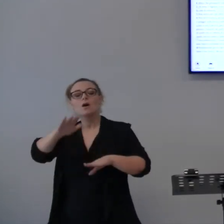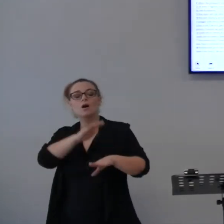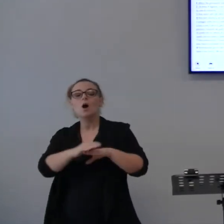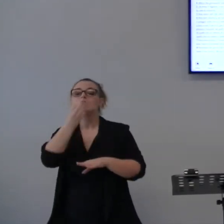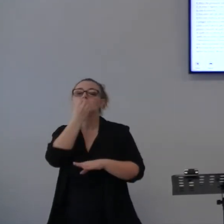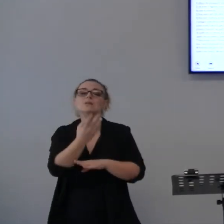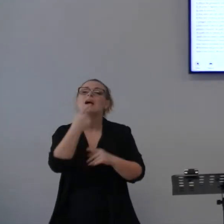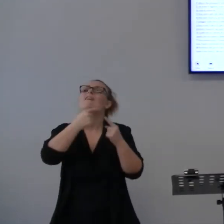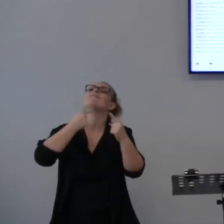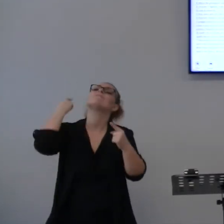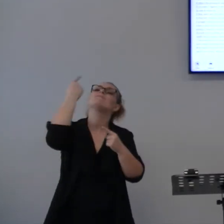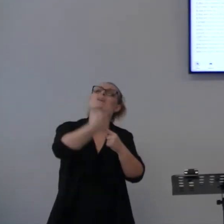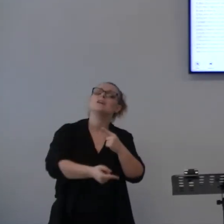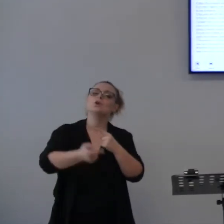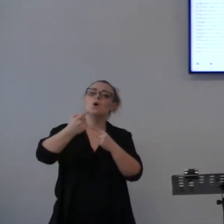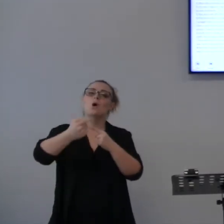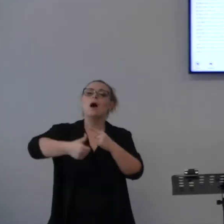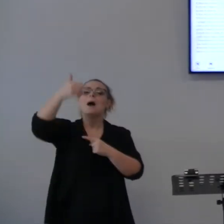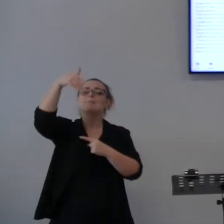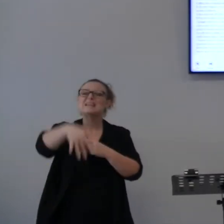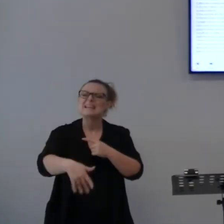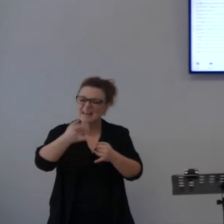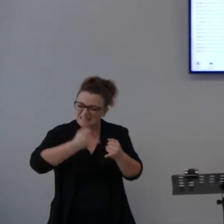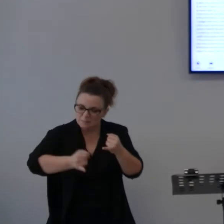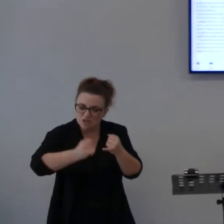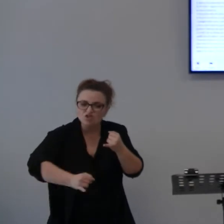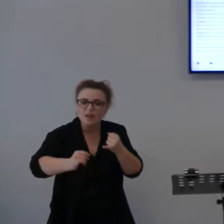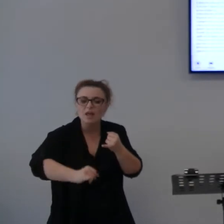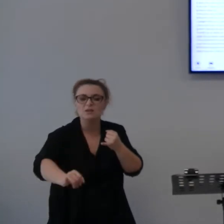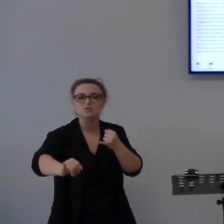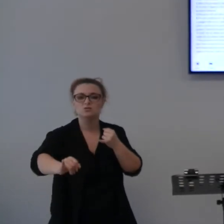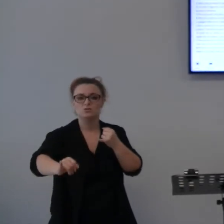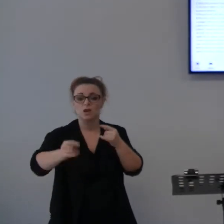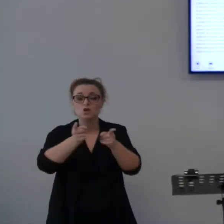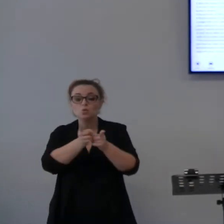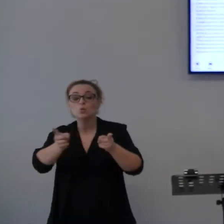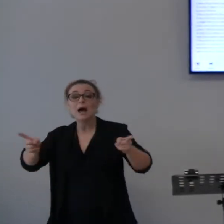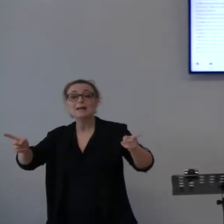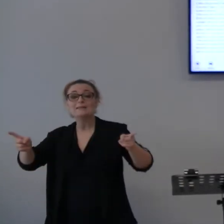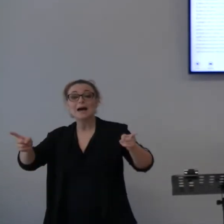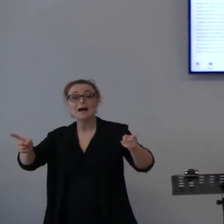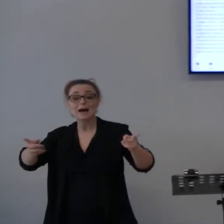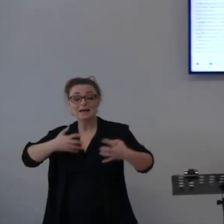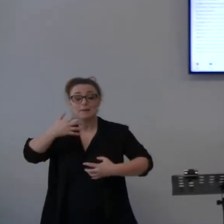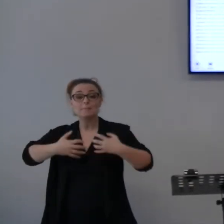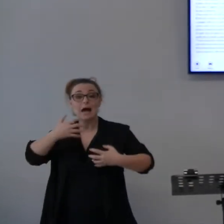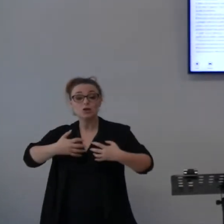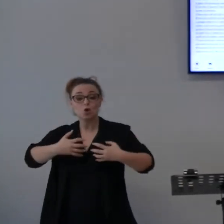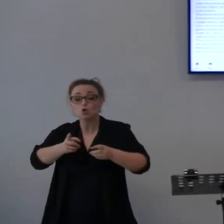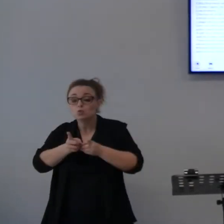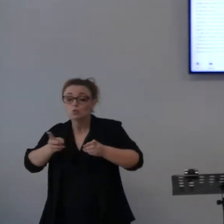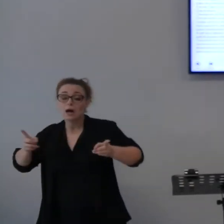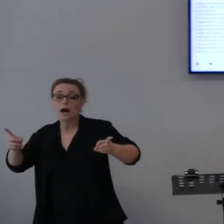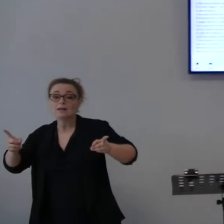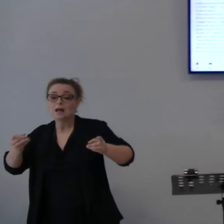rapporto di quanto dura il suo essere arrabbiato e quanto invece è grande la sua bontà.